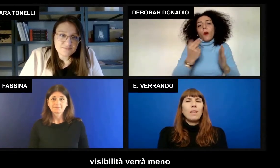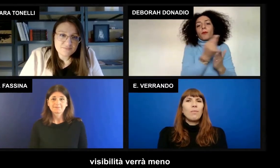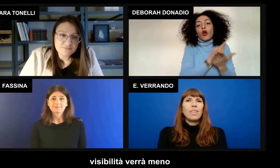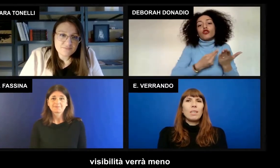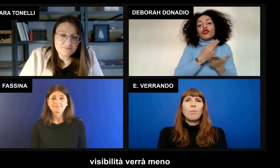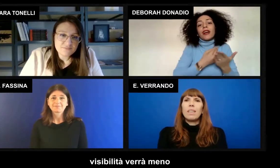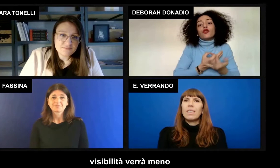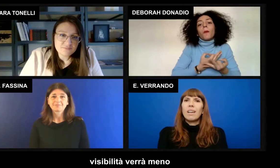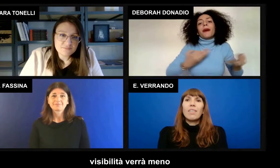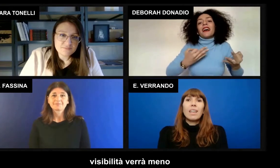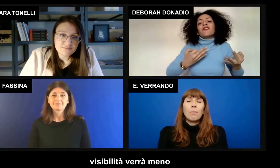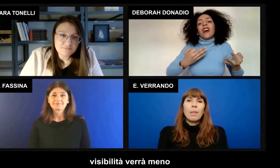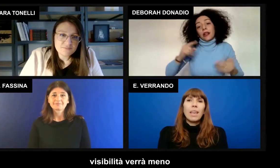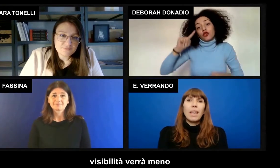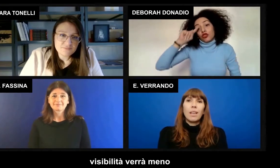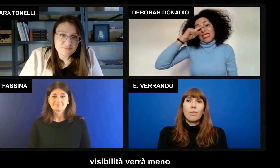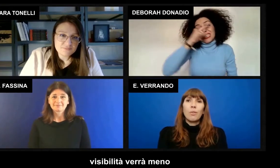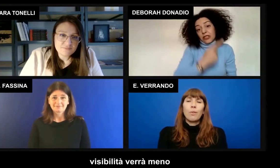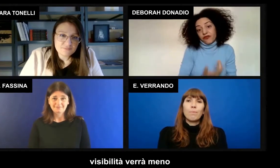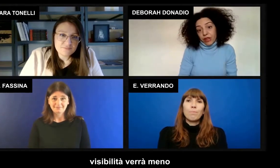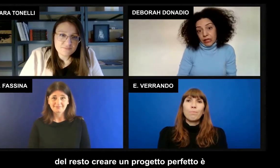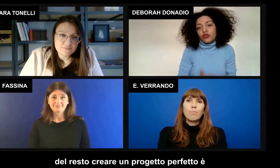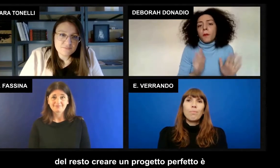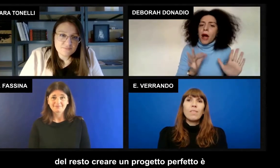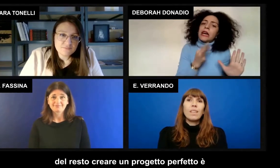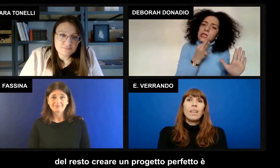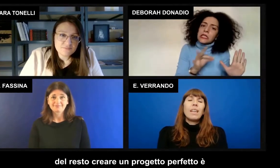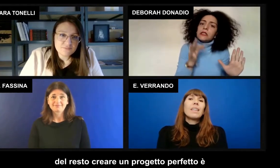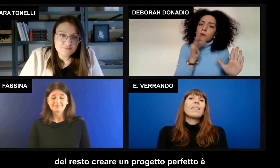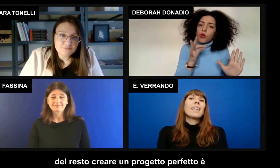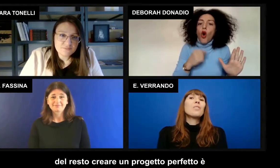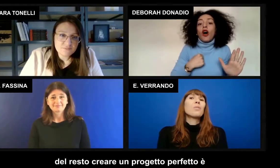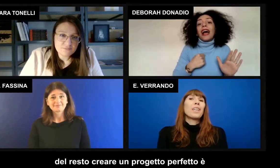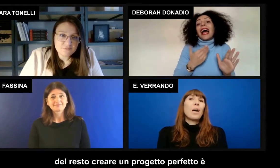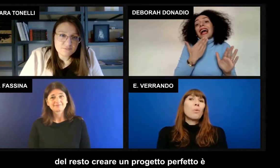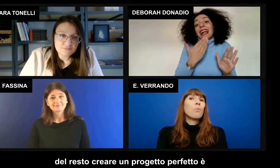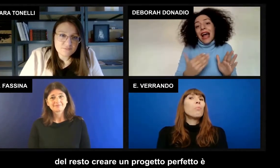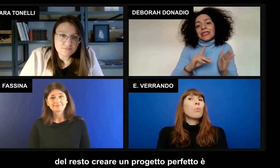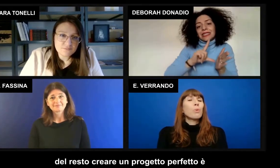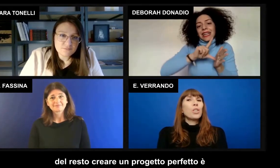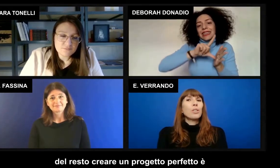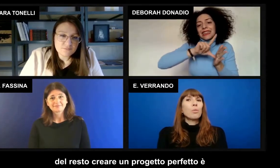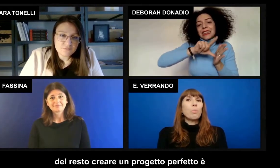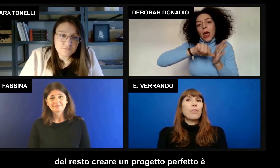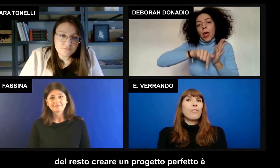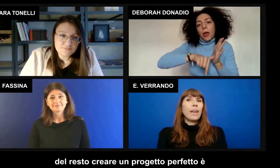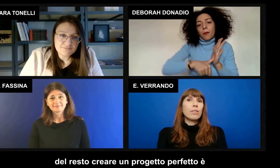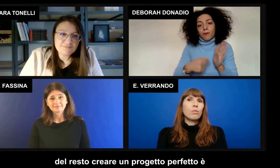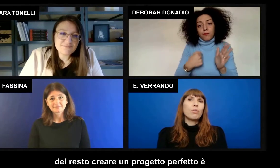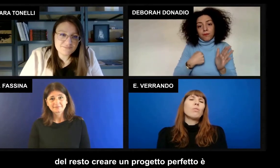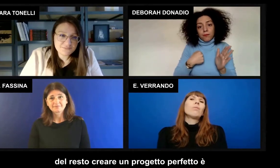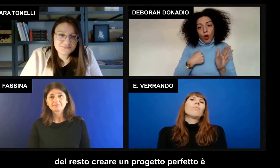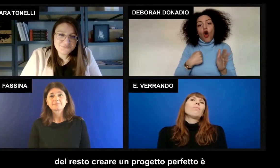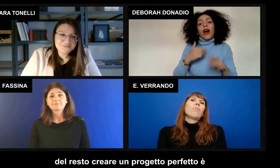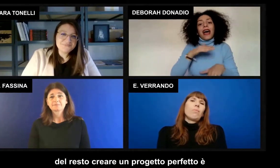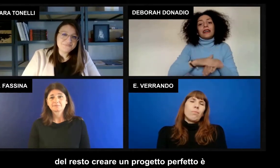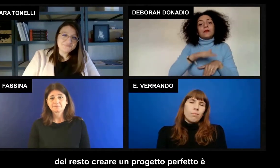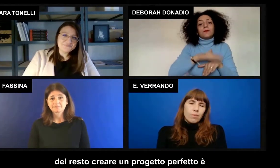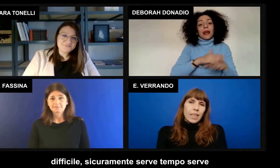visibilità verrà meno. Del resto creare un progetto perfetto